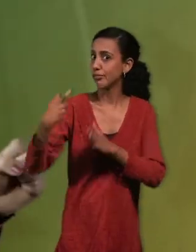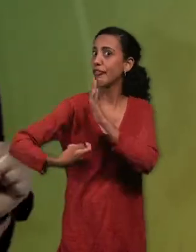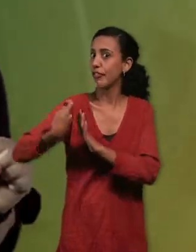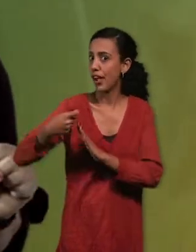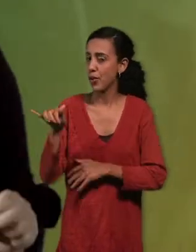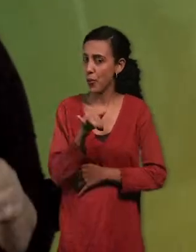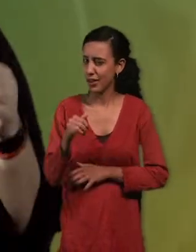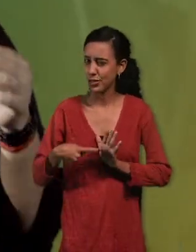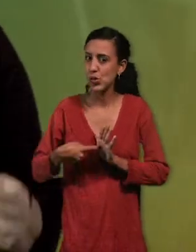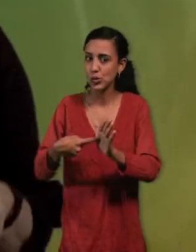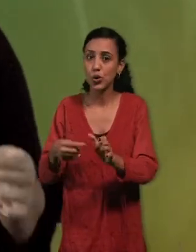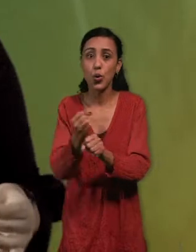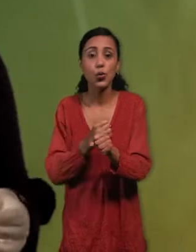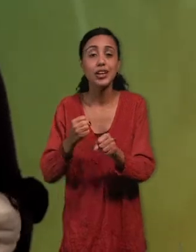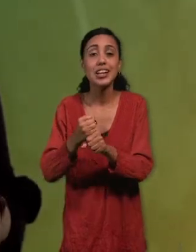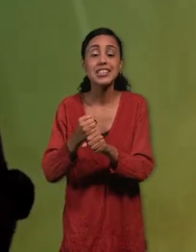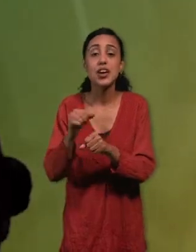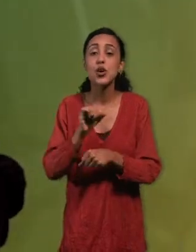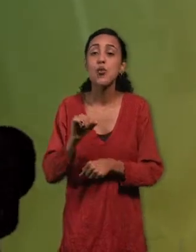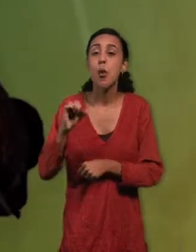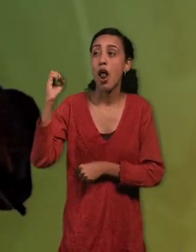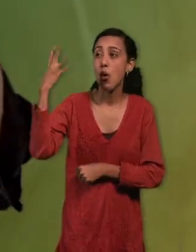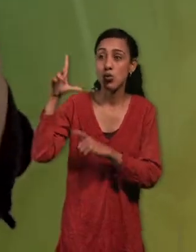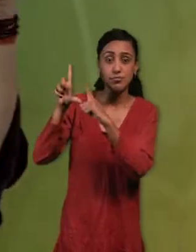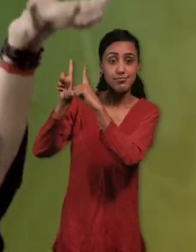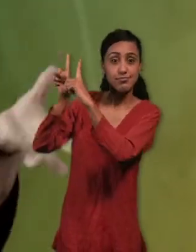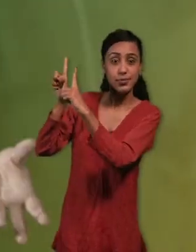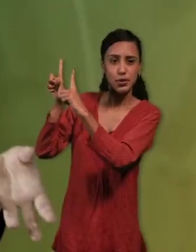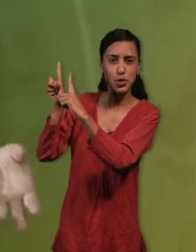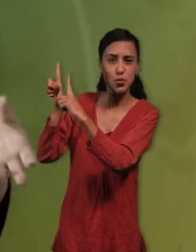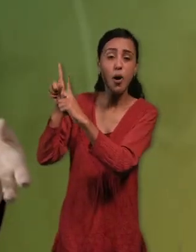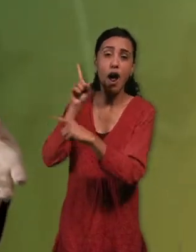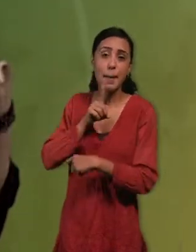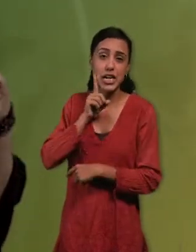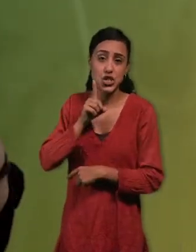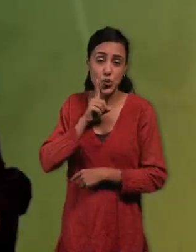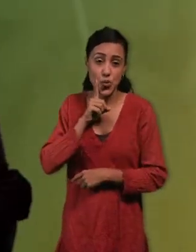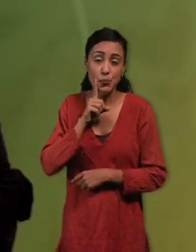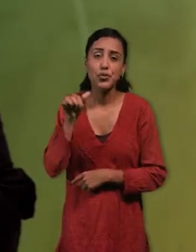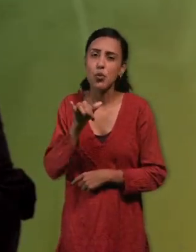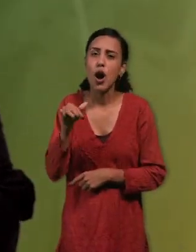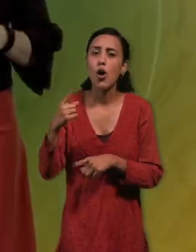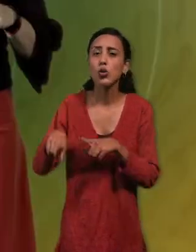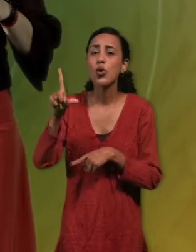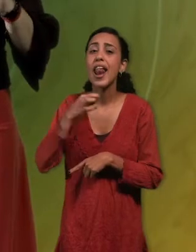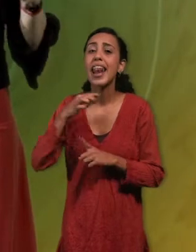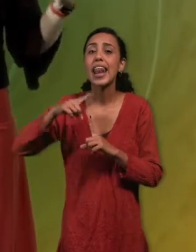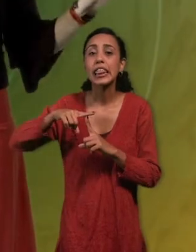consejo es que utilices luces de esos bombillos incandescentes amarillos que tenemos en casa o luces LED. Porque los